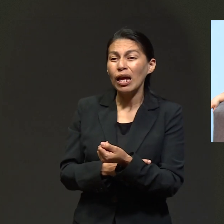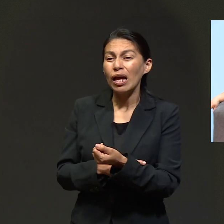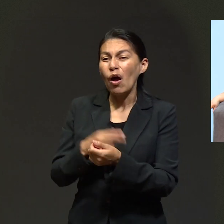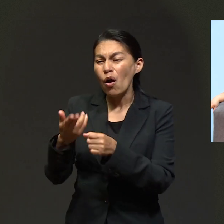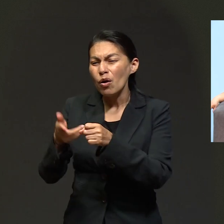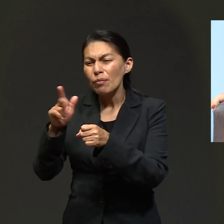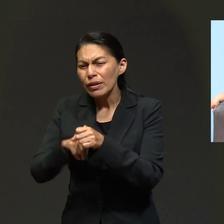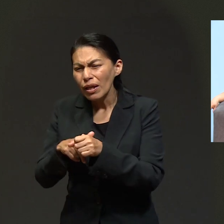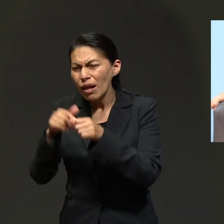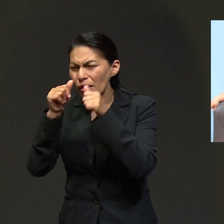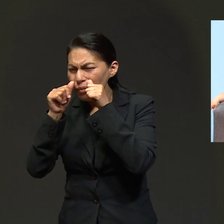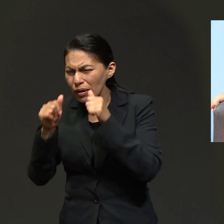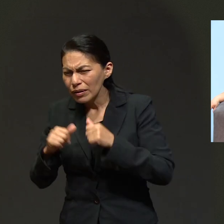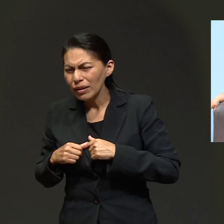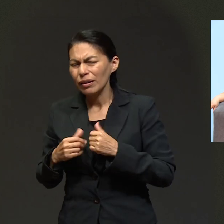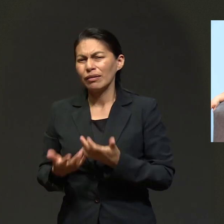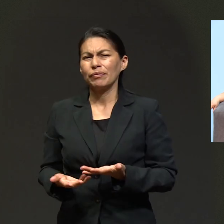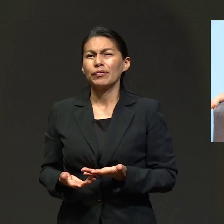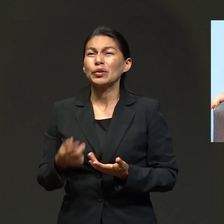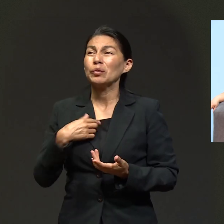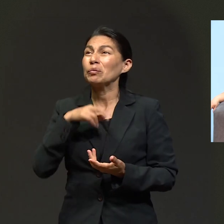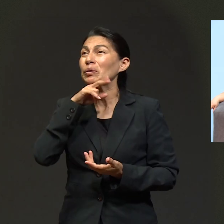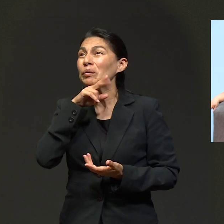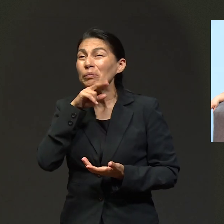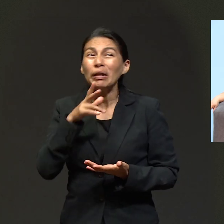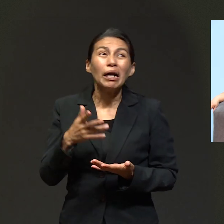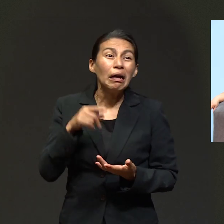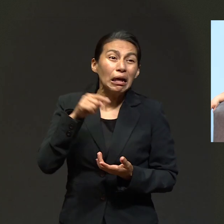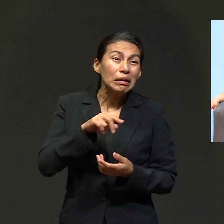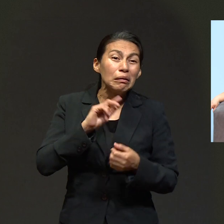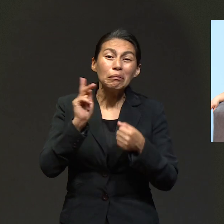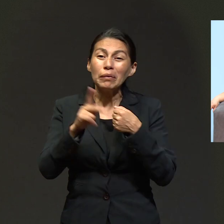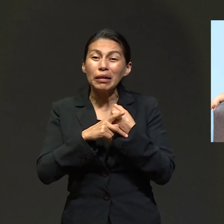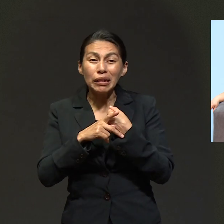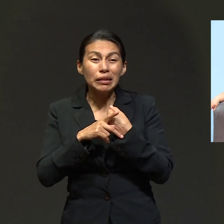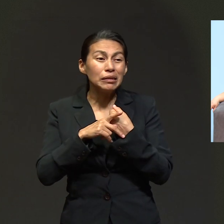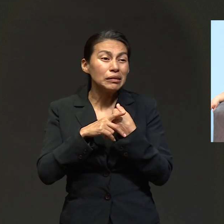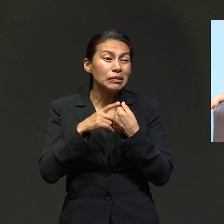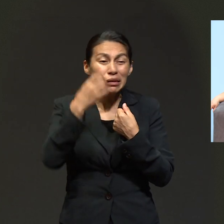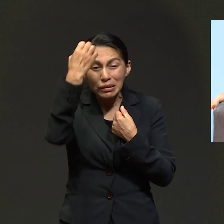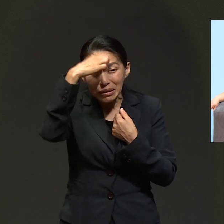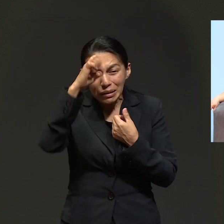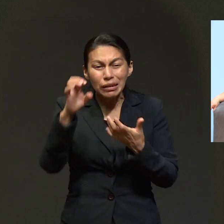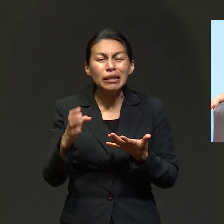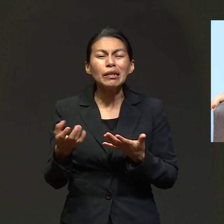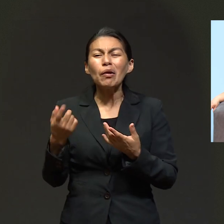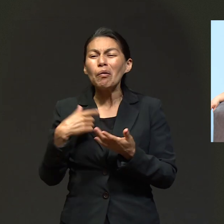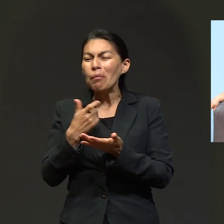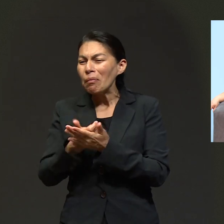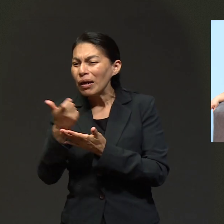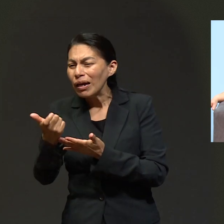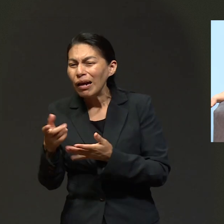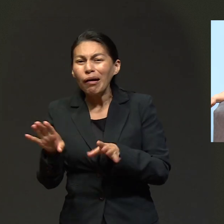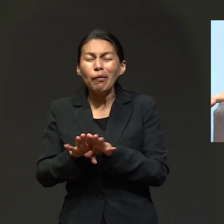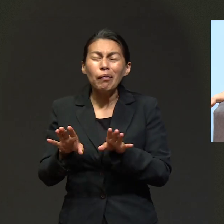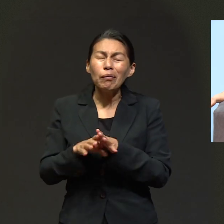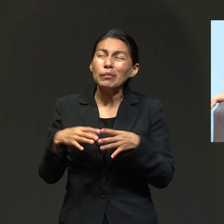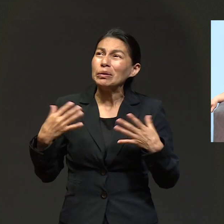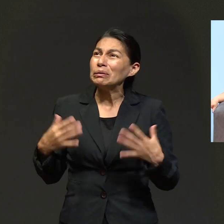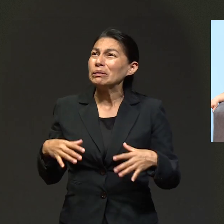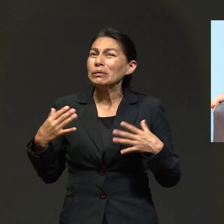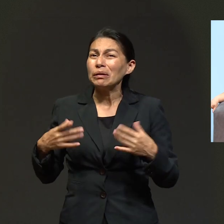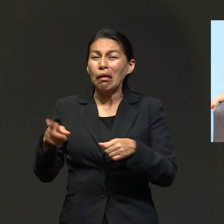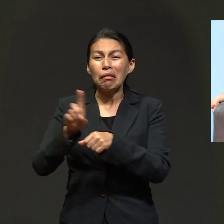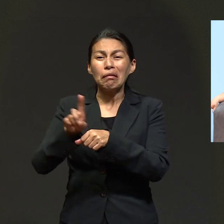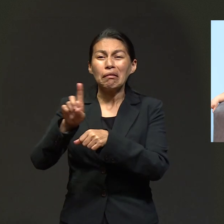en el hospital, me dieron la asistencia médica. Yo estaba preocupada, porque yo decía, Dios mío, en un país extranjero, ¿cómo le voy a hacer